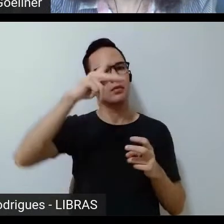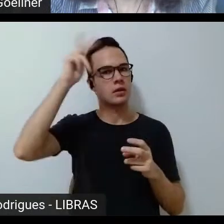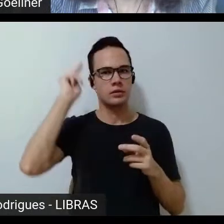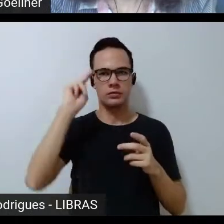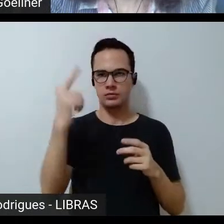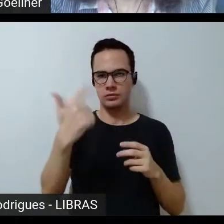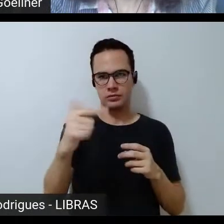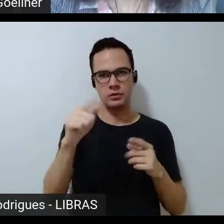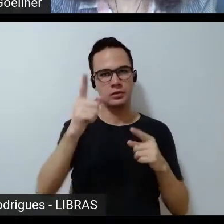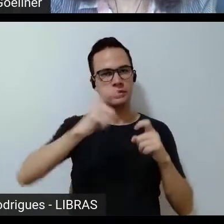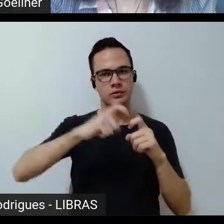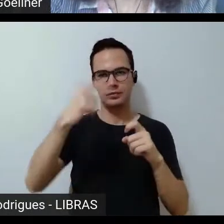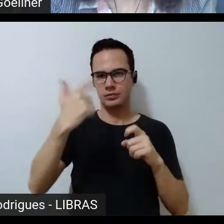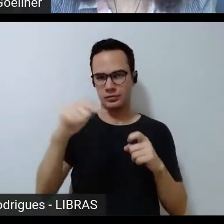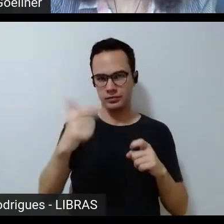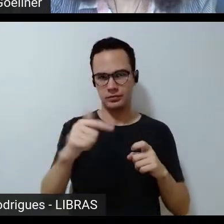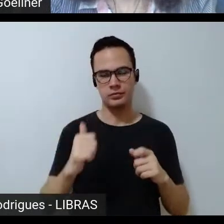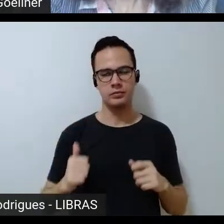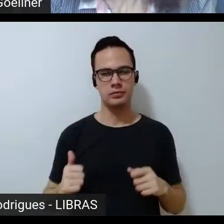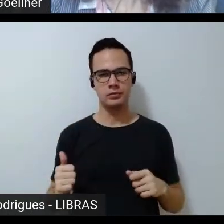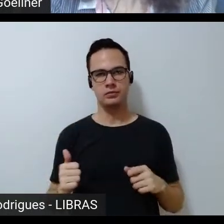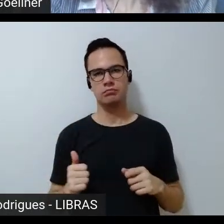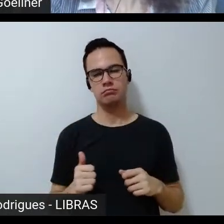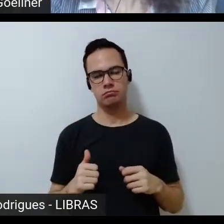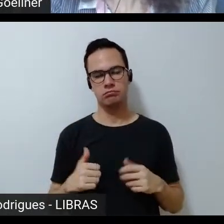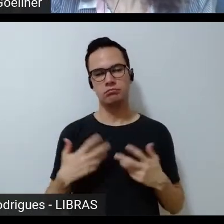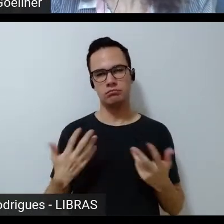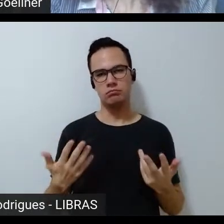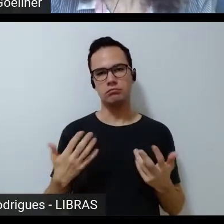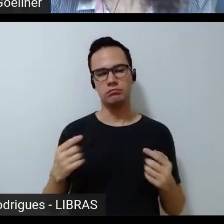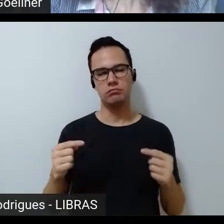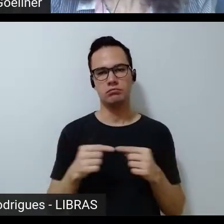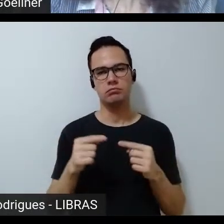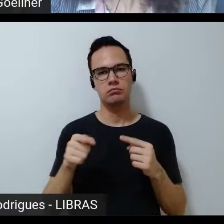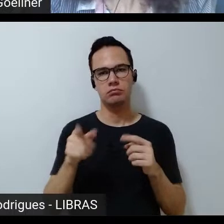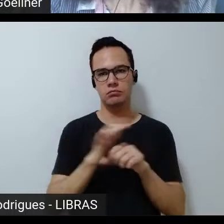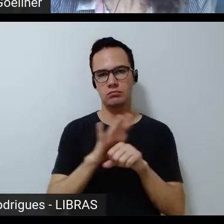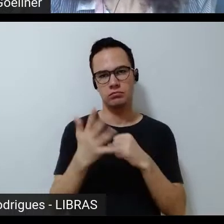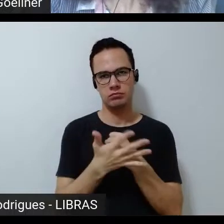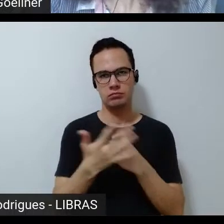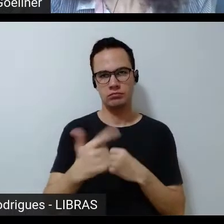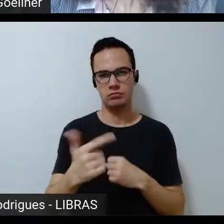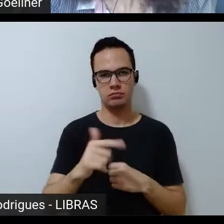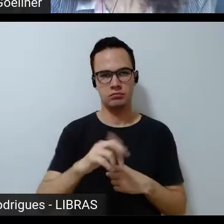tenha que a medicina não tenha em tempos não pandêmicos.